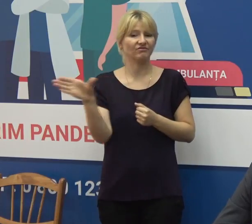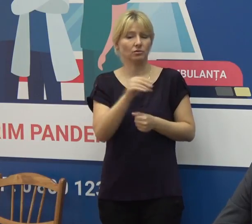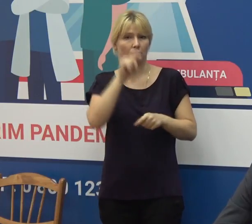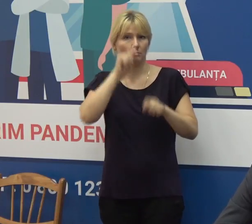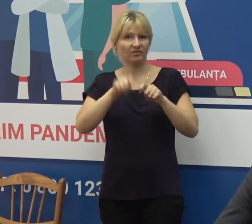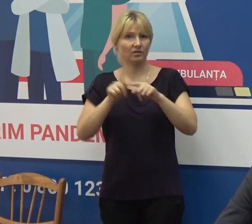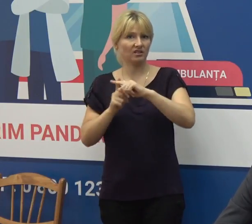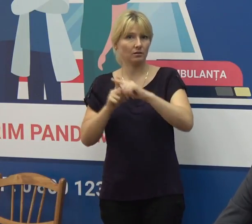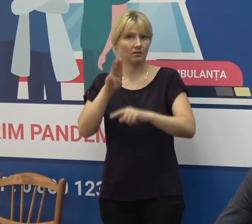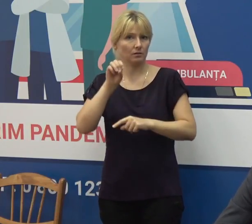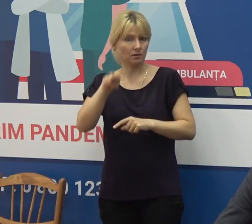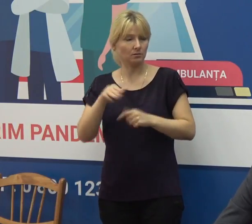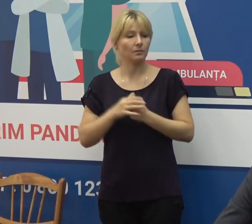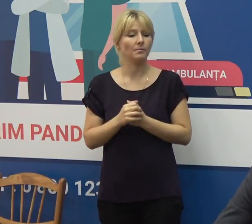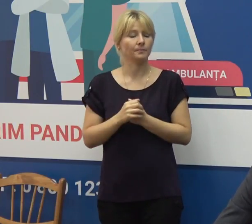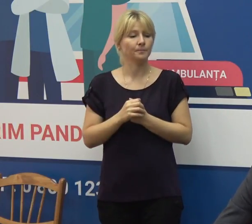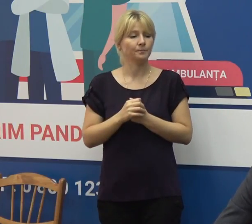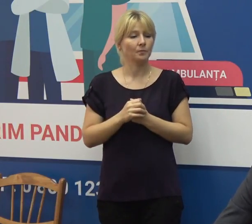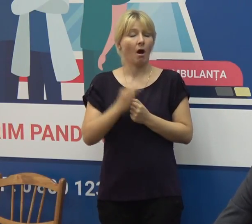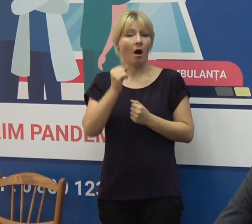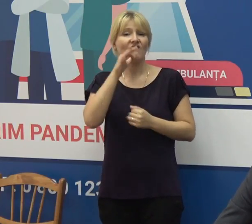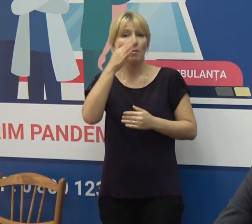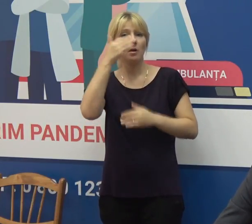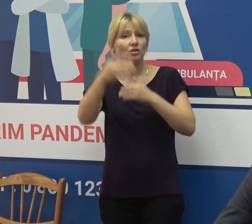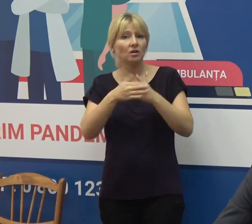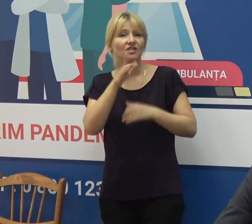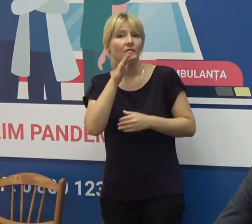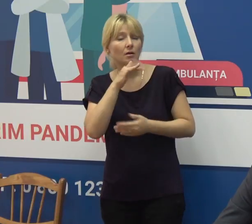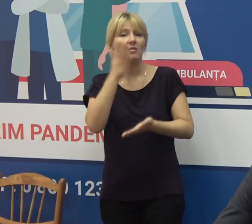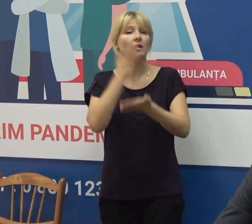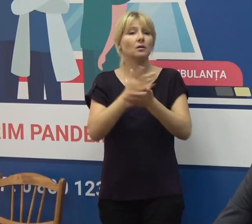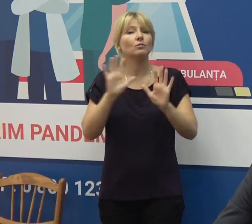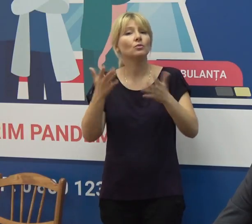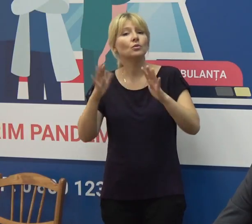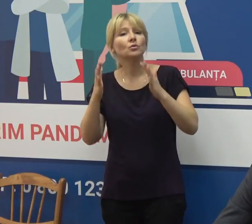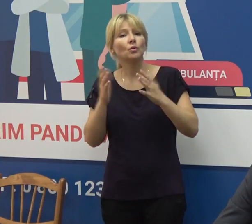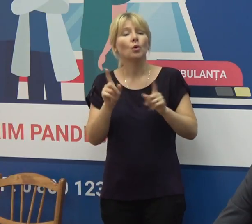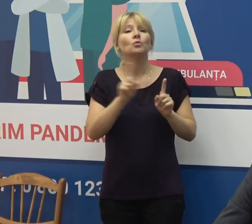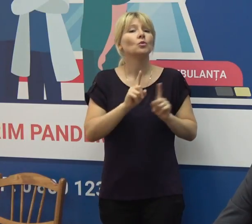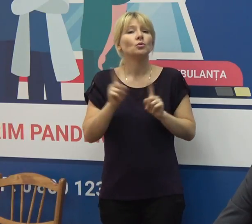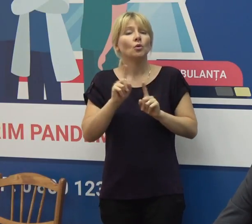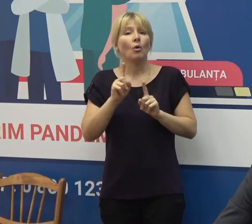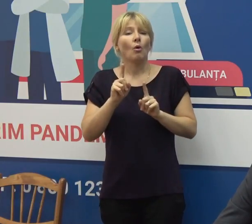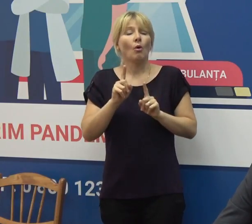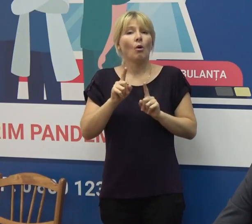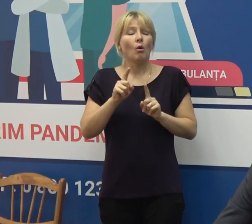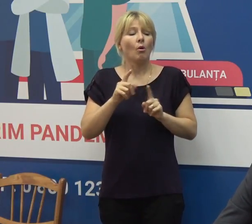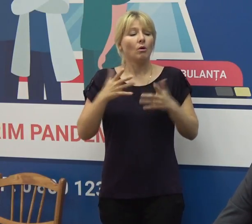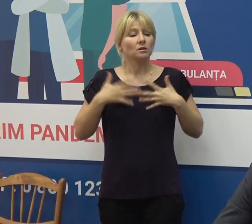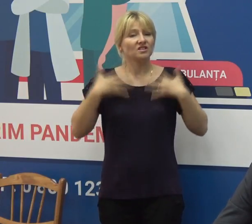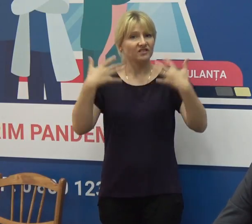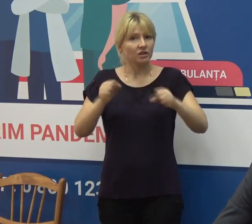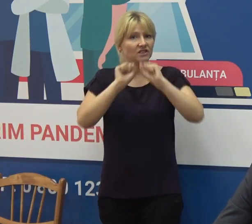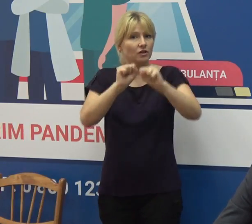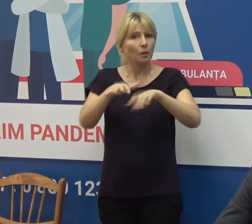Pentru perioada următoare, spuneam că sunt planificate fortificarele țelilor de laboratoare a Agenției Naționale de